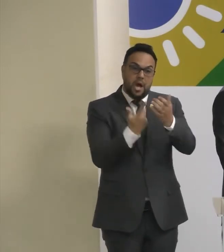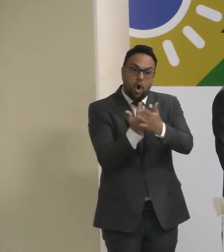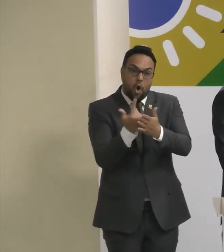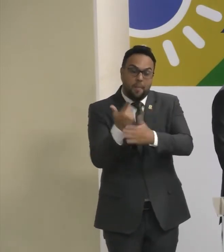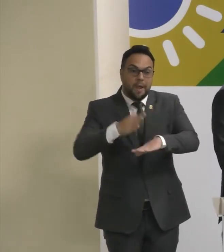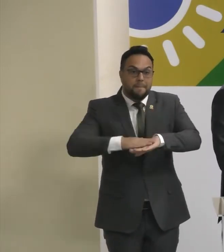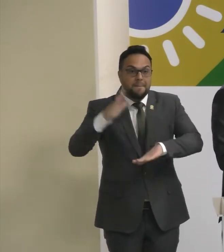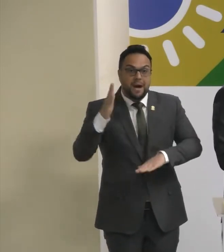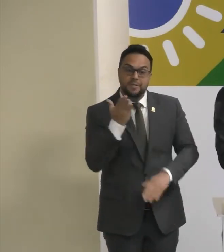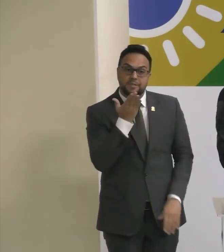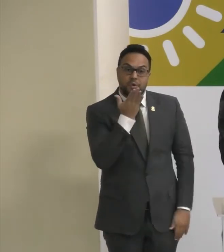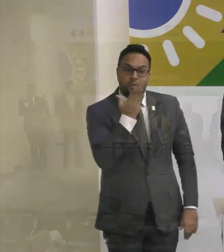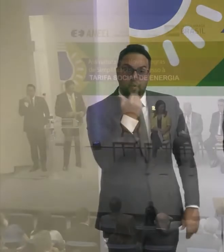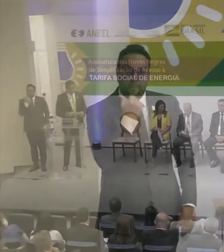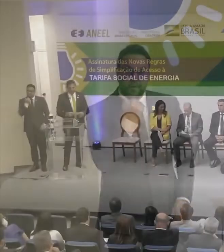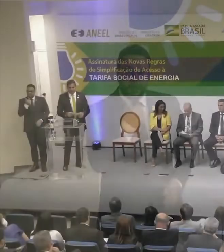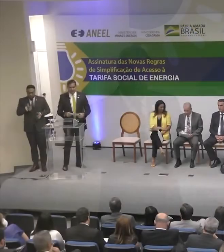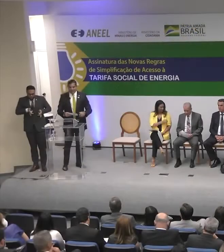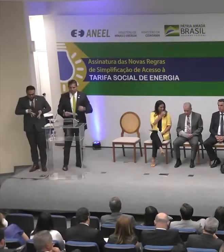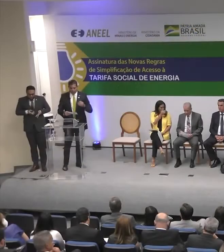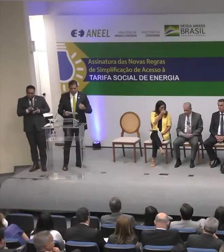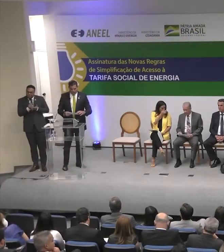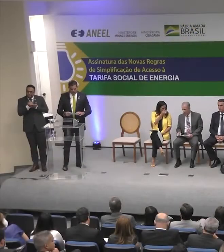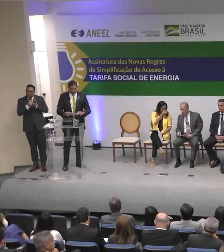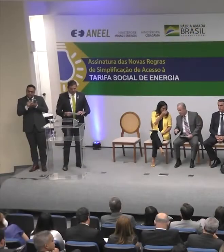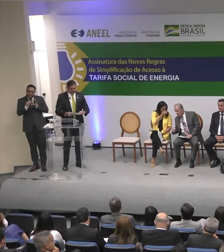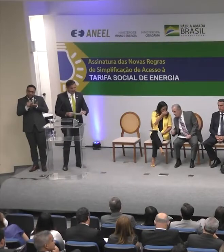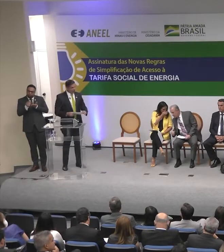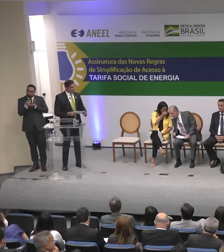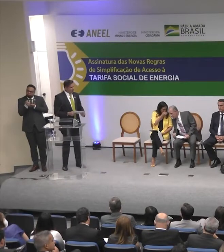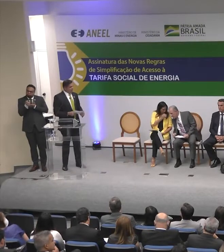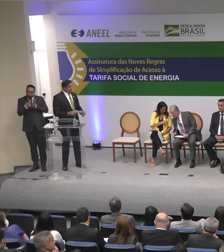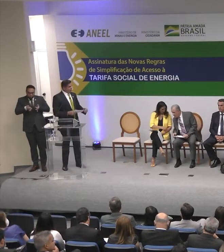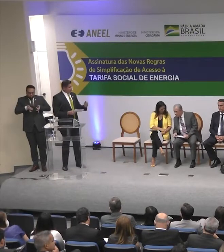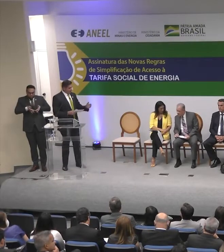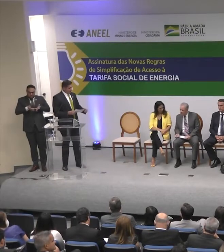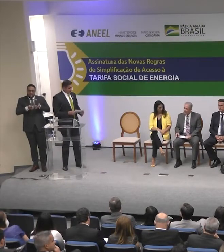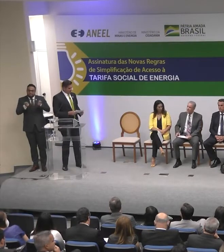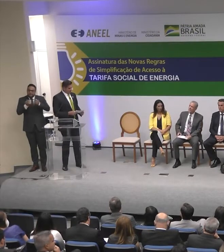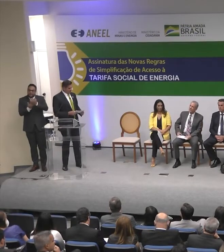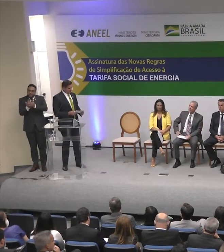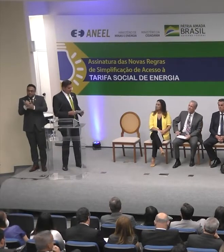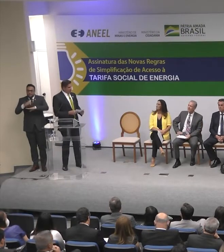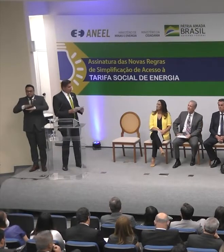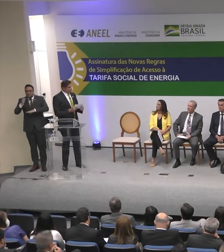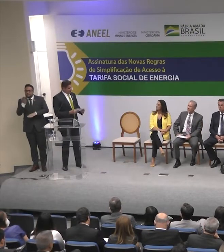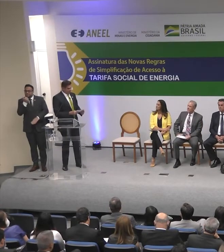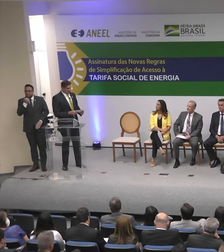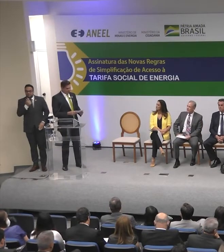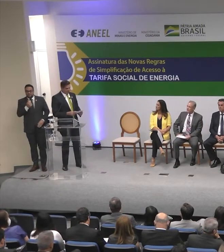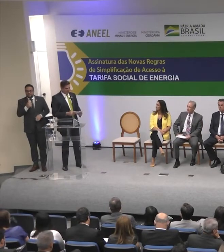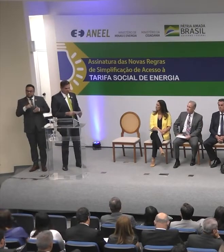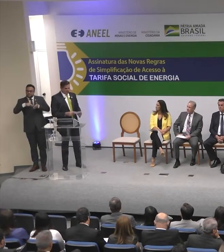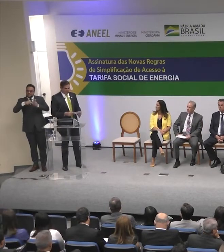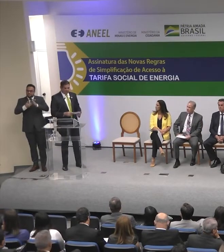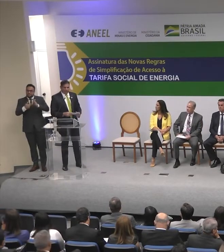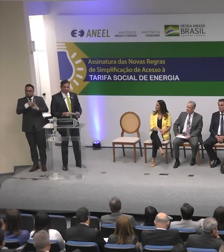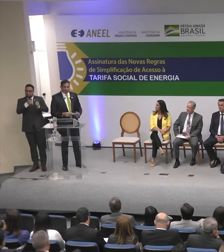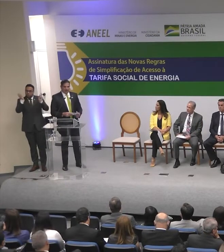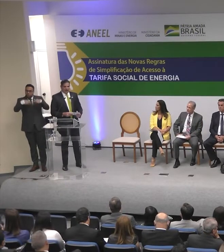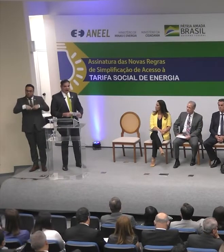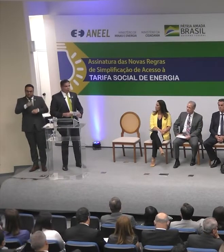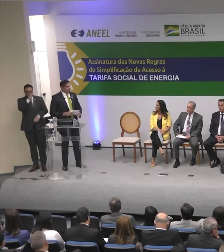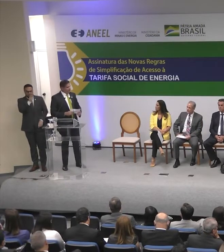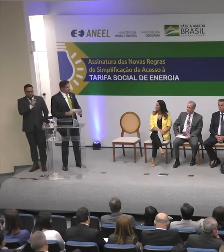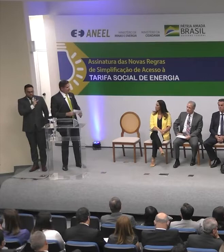diversas De mais de 12 Milhões De famílias Isso mostra Presidente A sua competência A competência Do presidente Bolsonaro